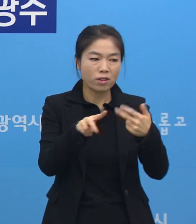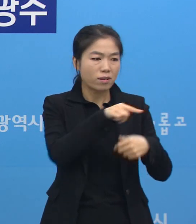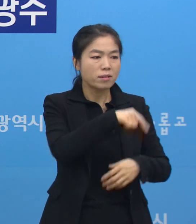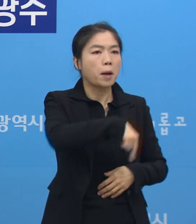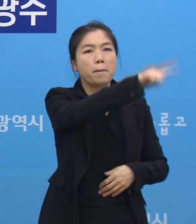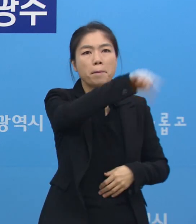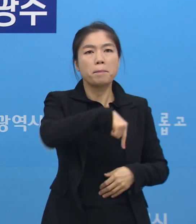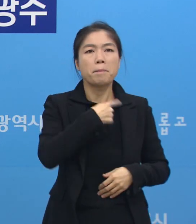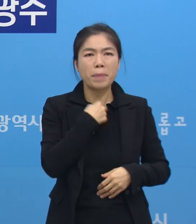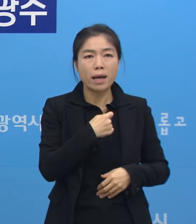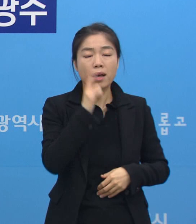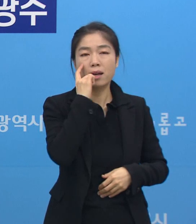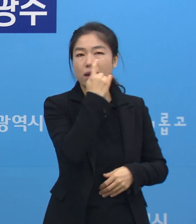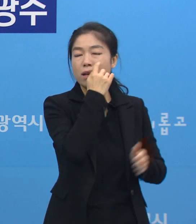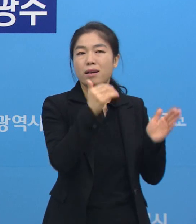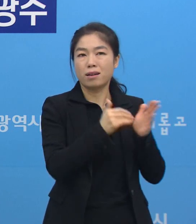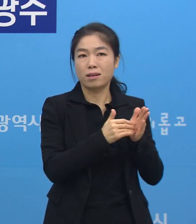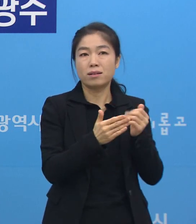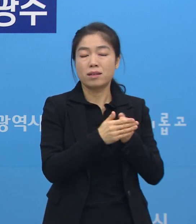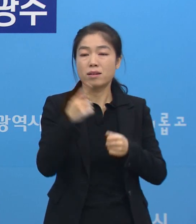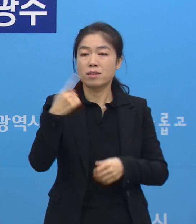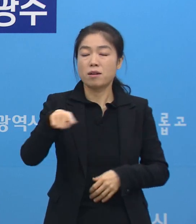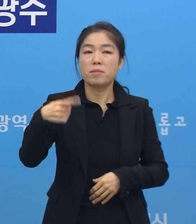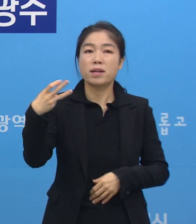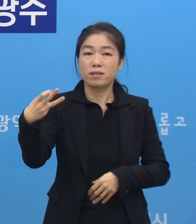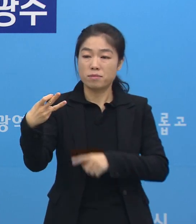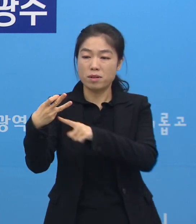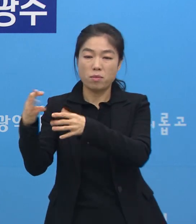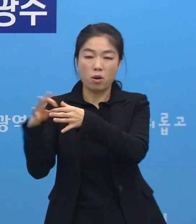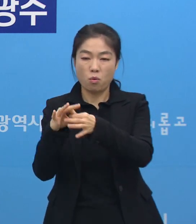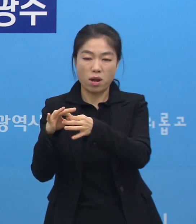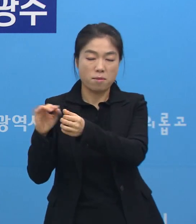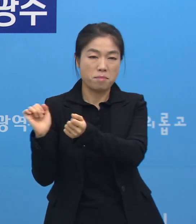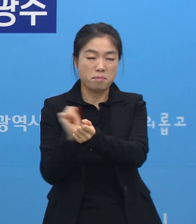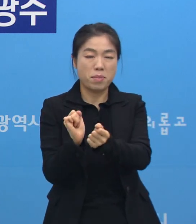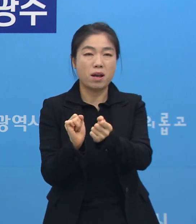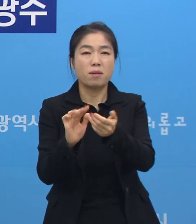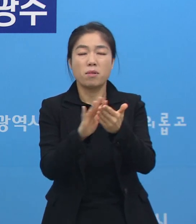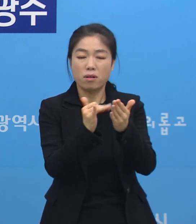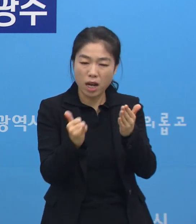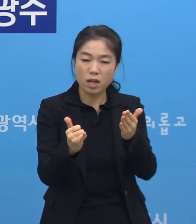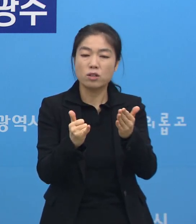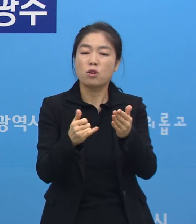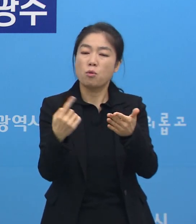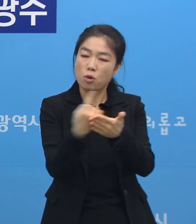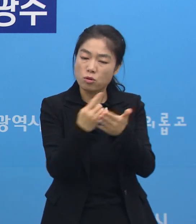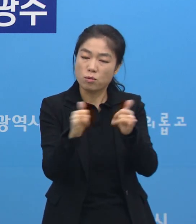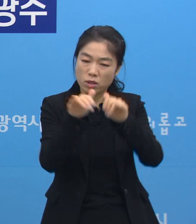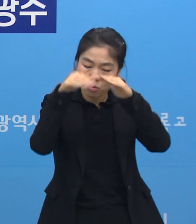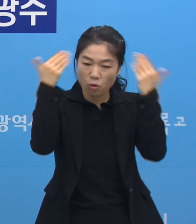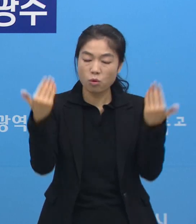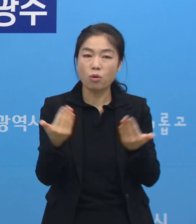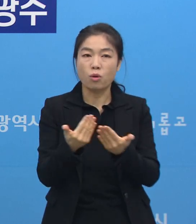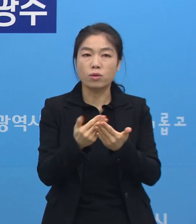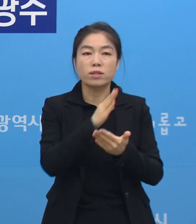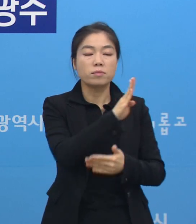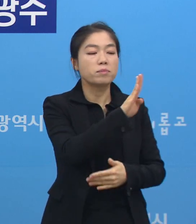확인했습니다. 그래서 1113번과 관련한 가족 그리고 그 기타 접촉자 전부를